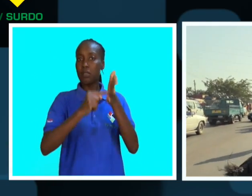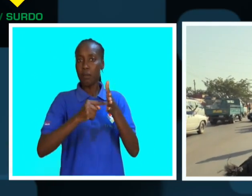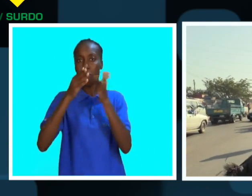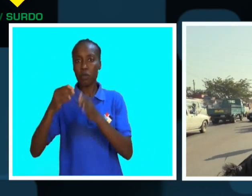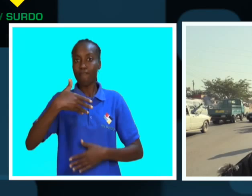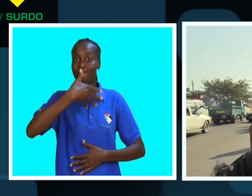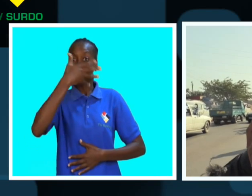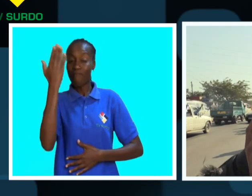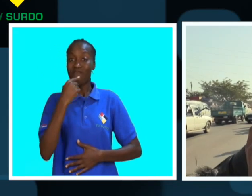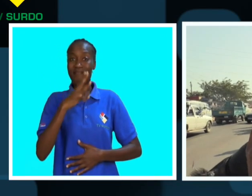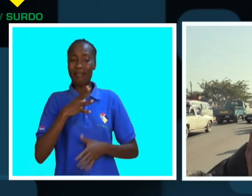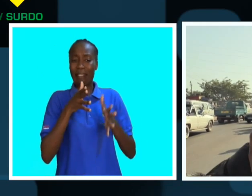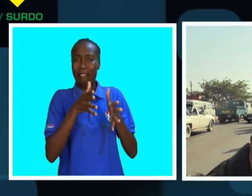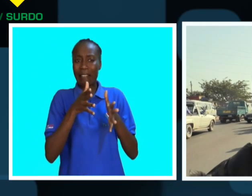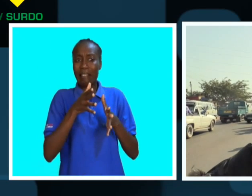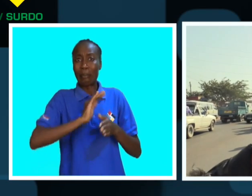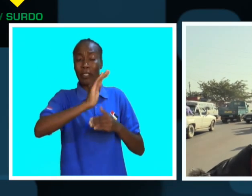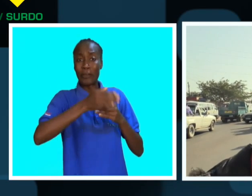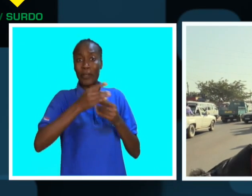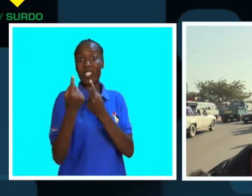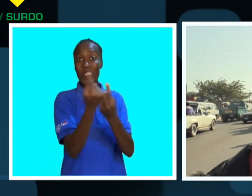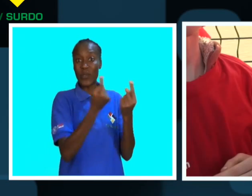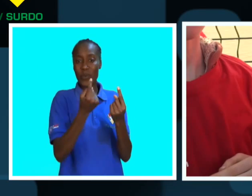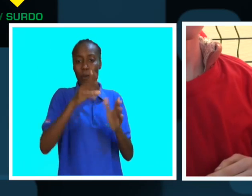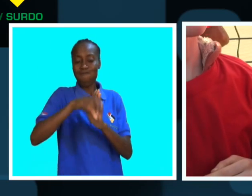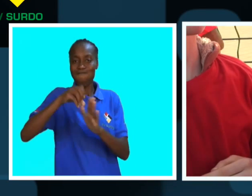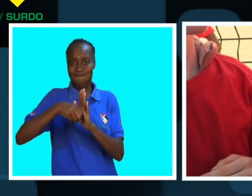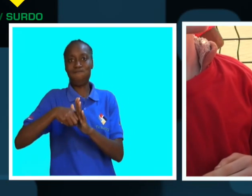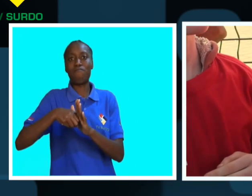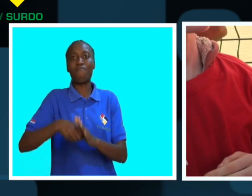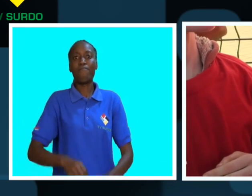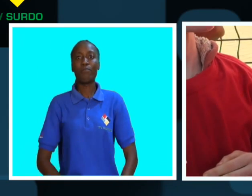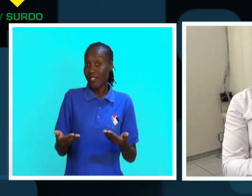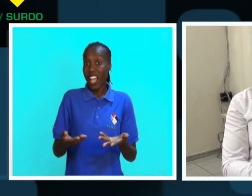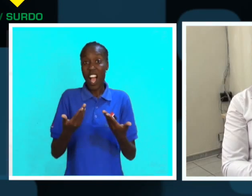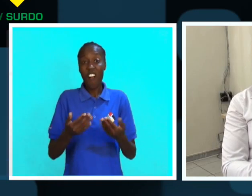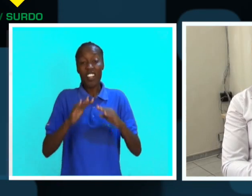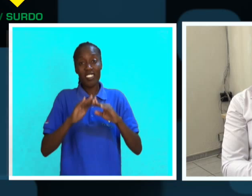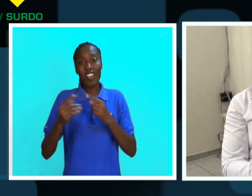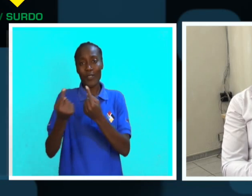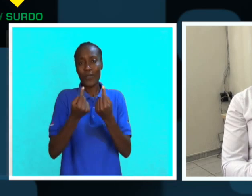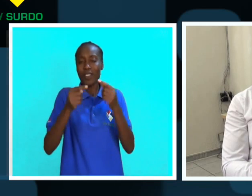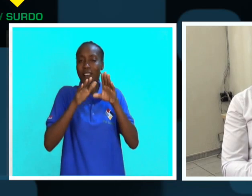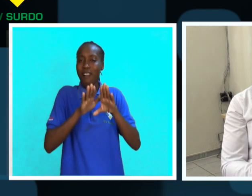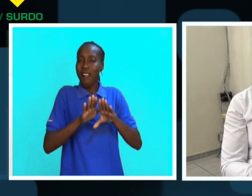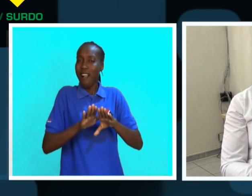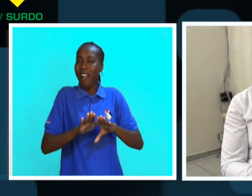albinos receiam que a situação volte a se verificar. Felizmente, agora a situação já está calma,